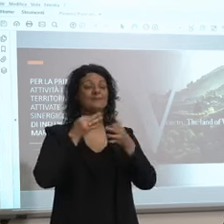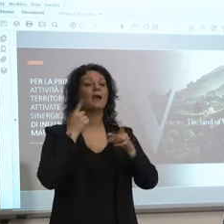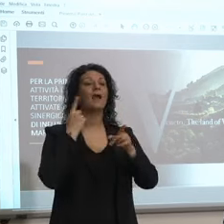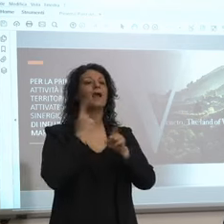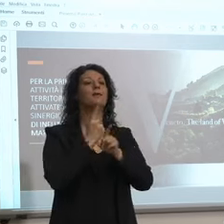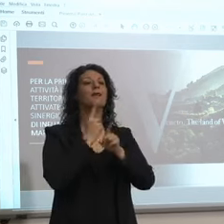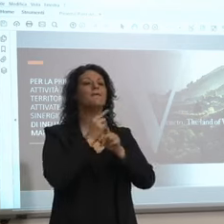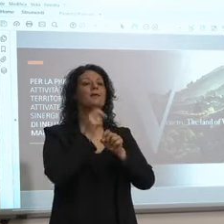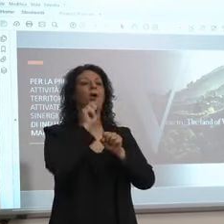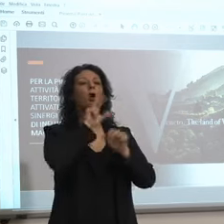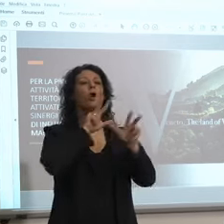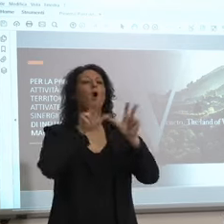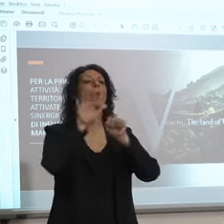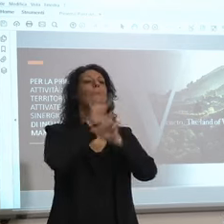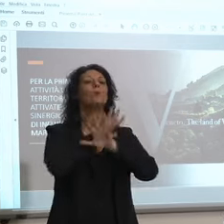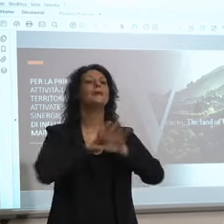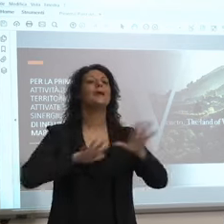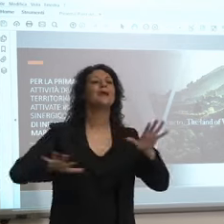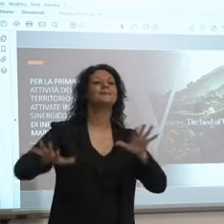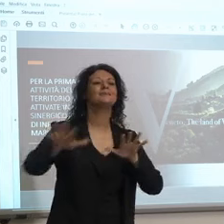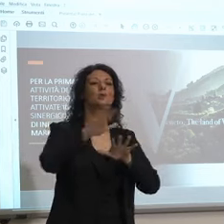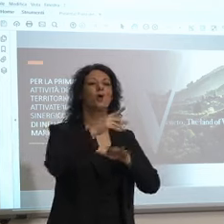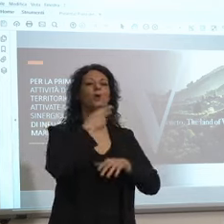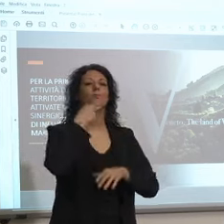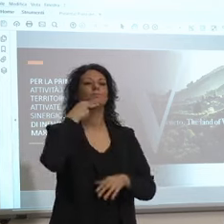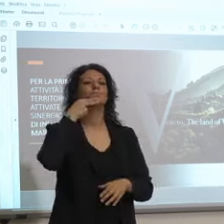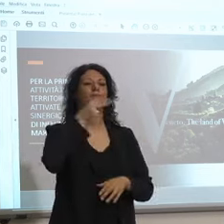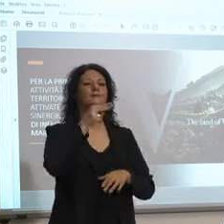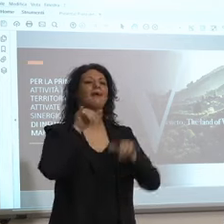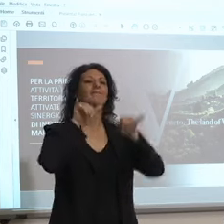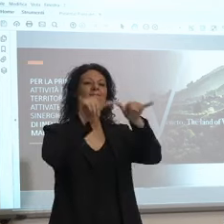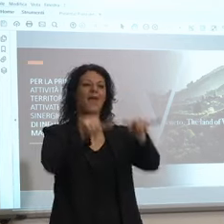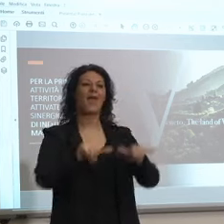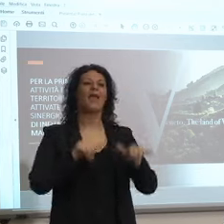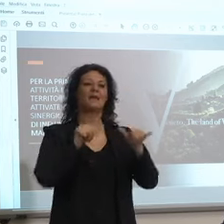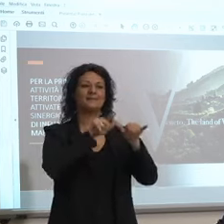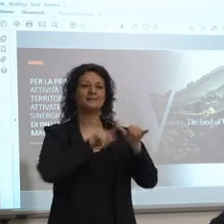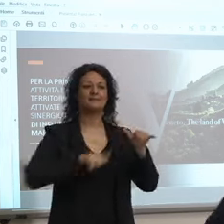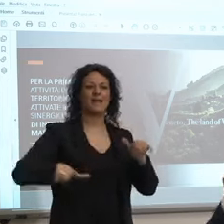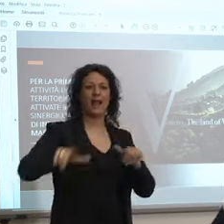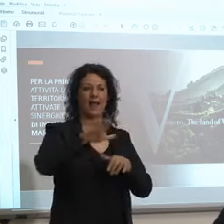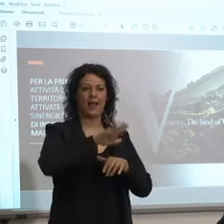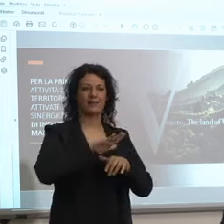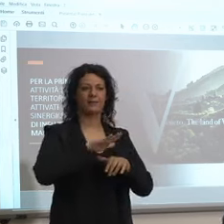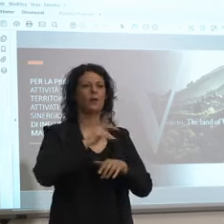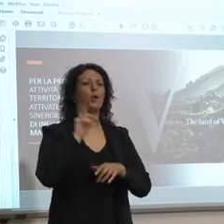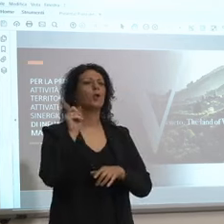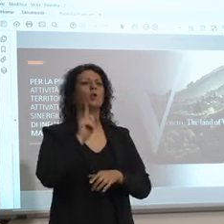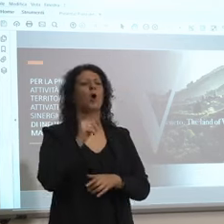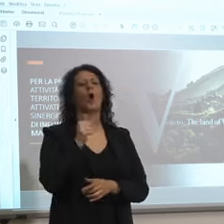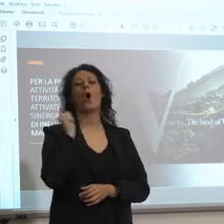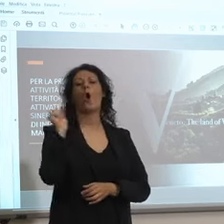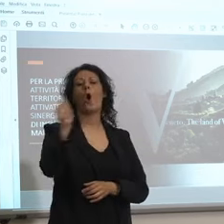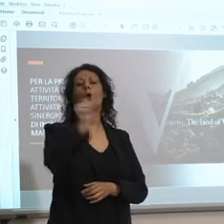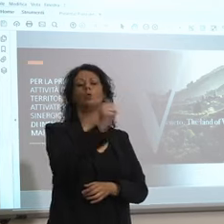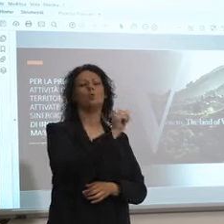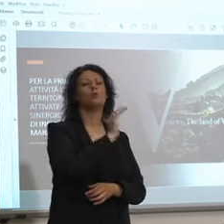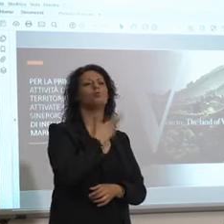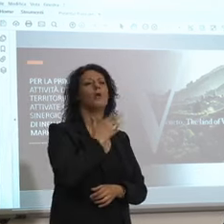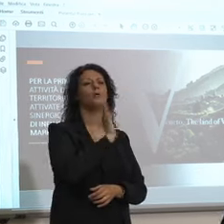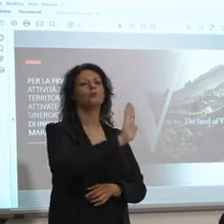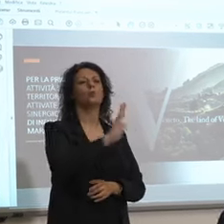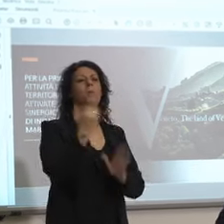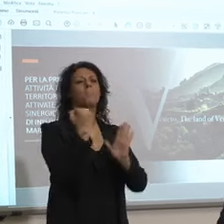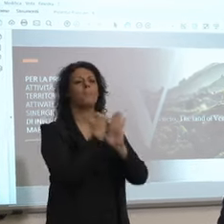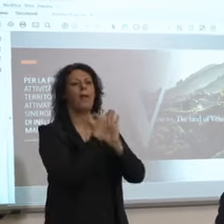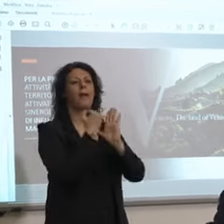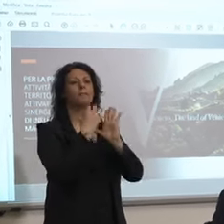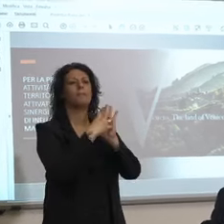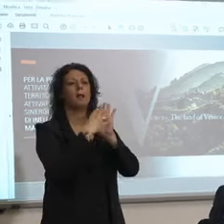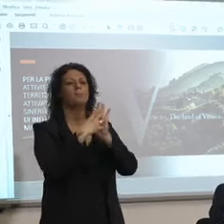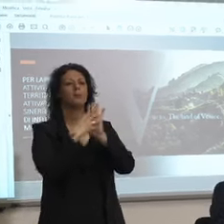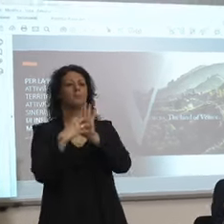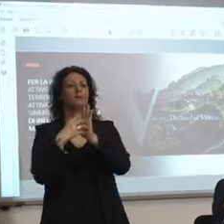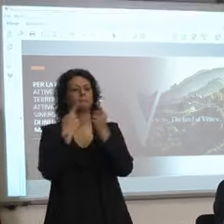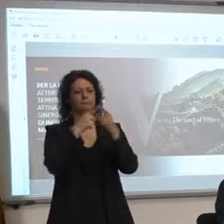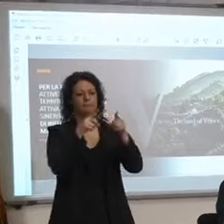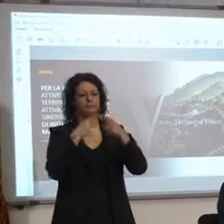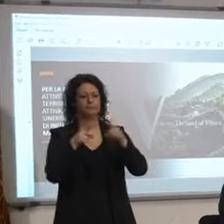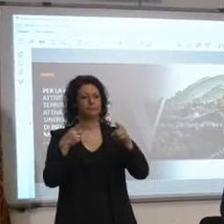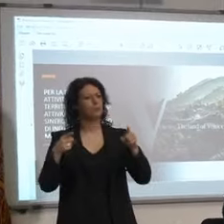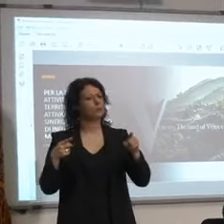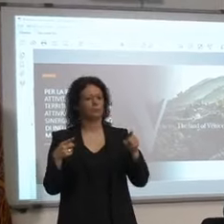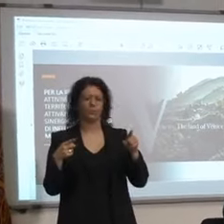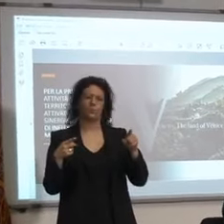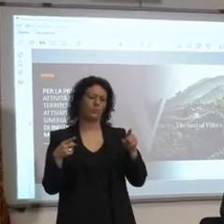comunicazione che ogni consorzio di promozione fa la sua per conto proprio uno mi mette un brand l'altro me ne mette un altro allora i territori